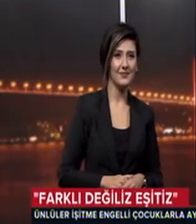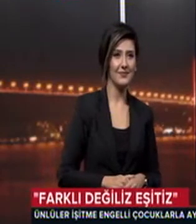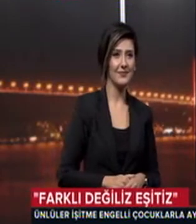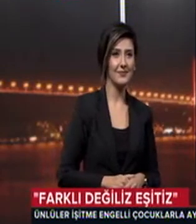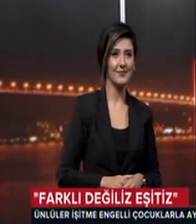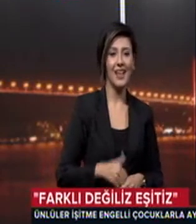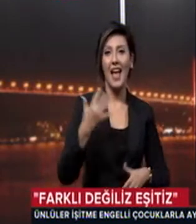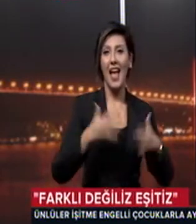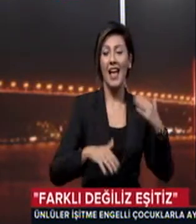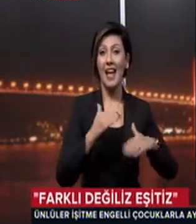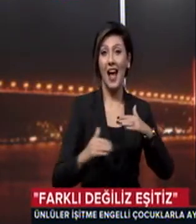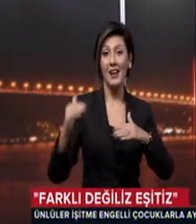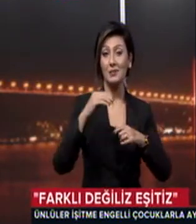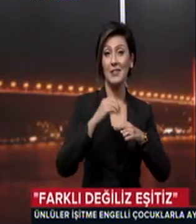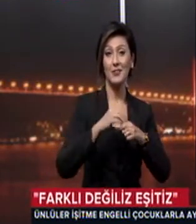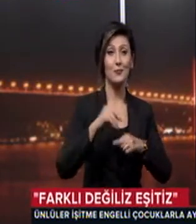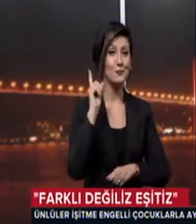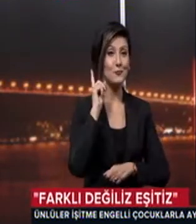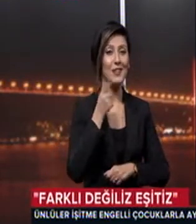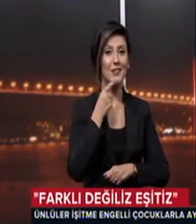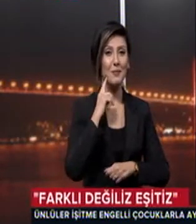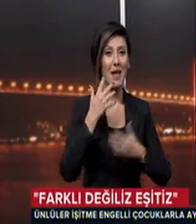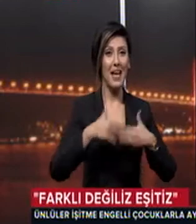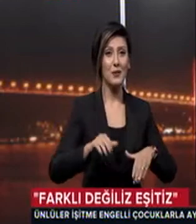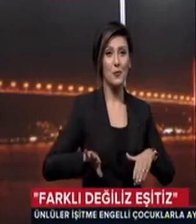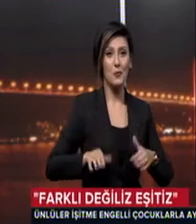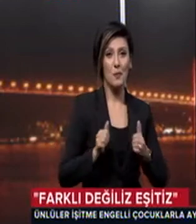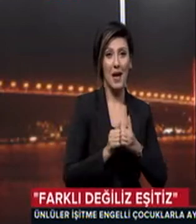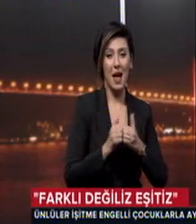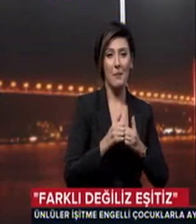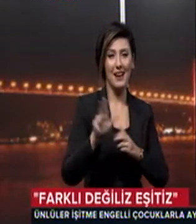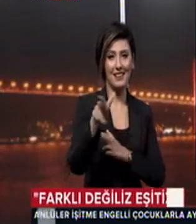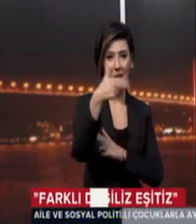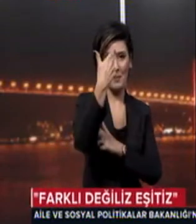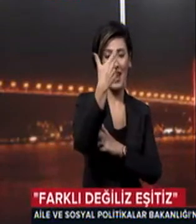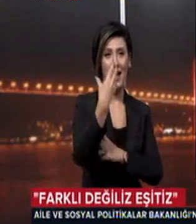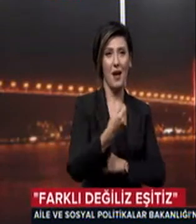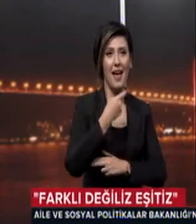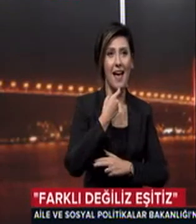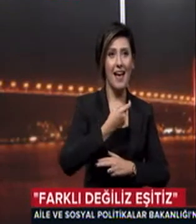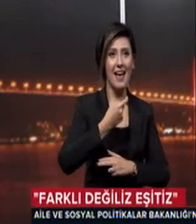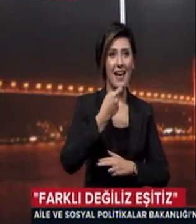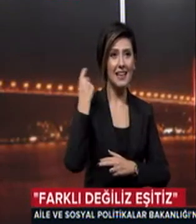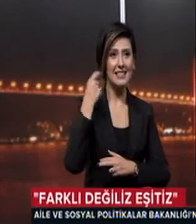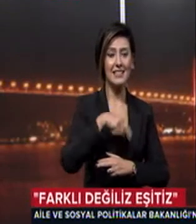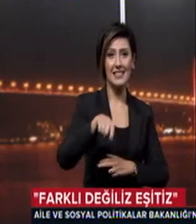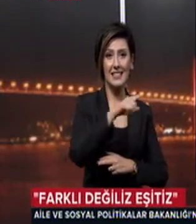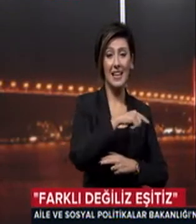Engelleri aşmak için ünlüler işitme engelli çocuklarla kamera karşısına geçti Eski bando grubunun bestelediği, oyuncu Erdal